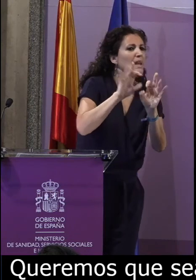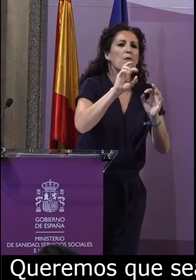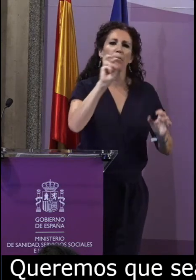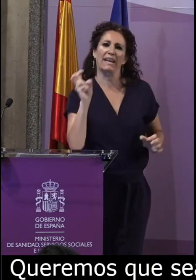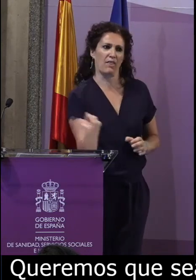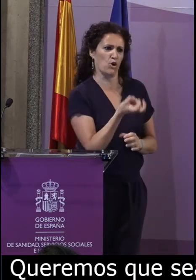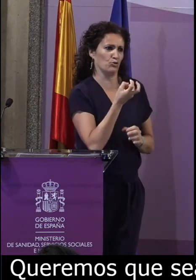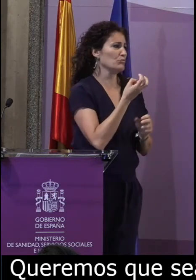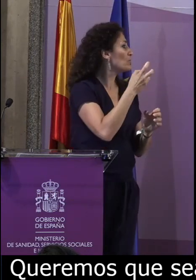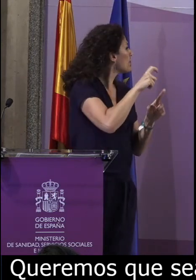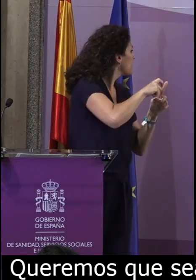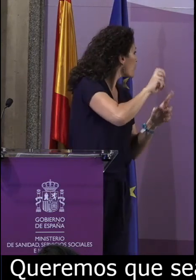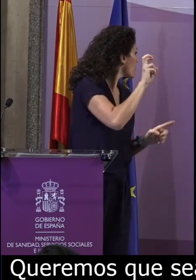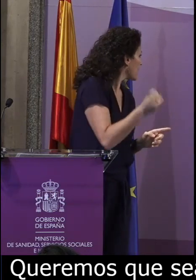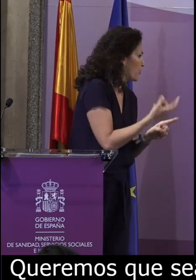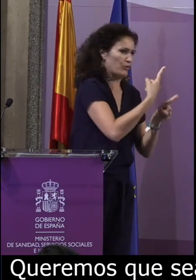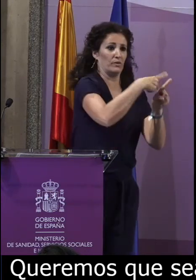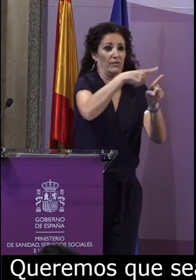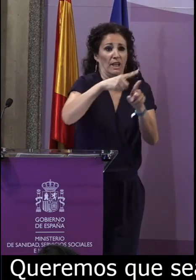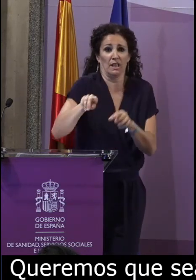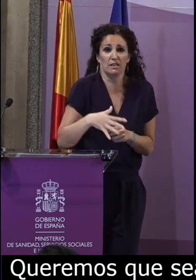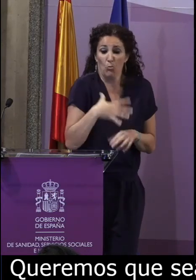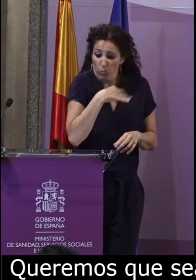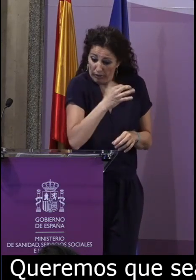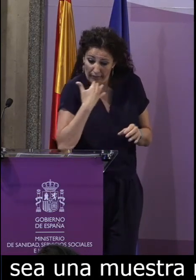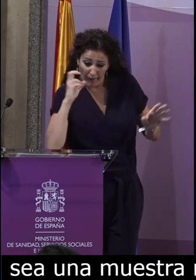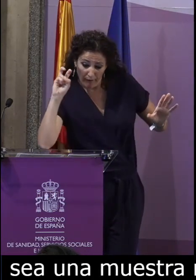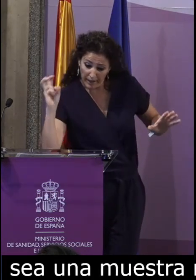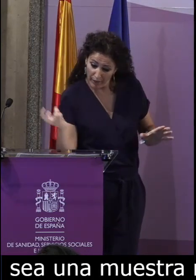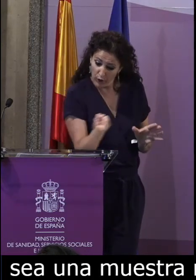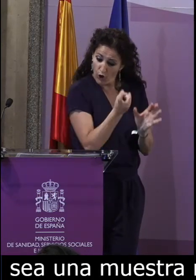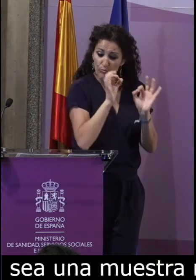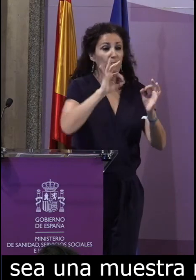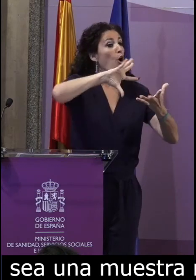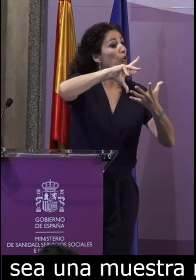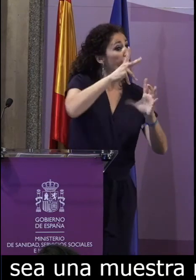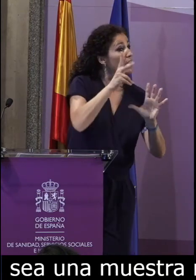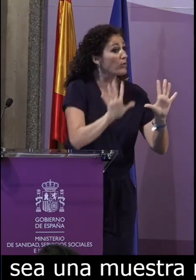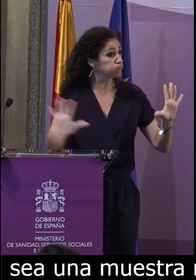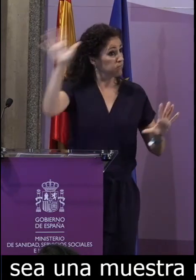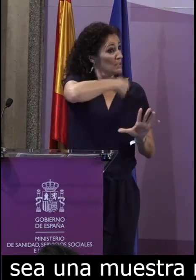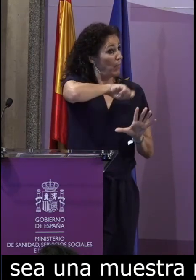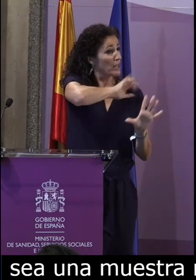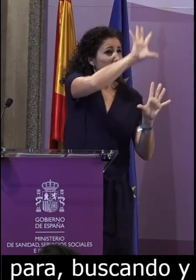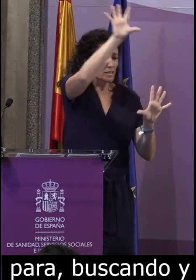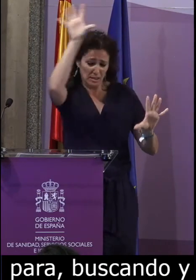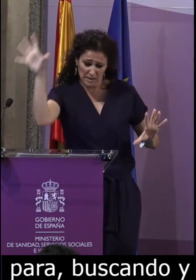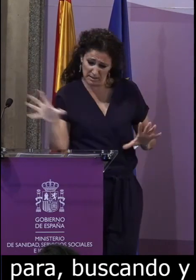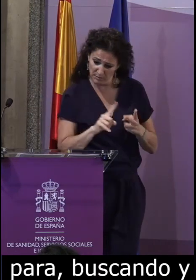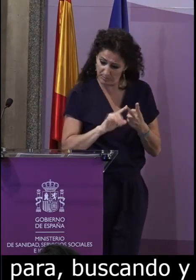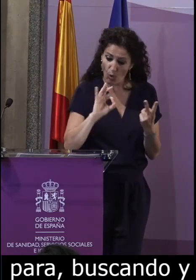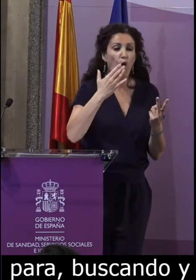para buscando y estudiando las diferentes variaciones que existen, que pueden ser